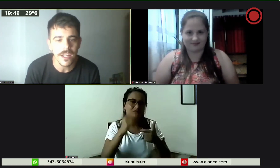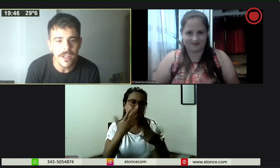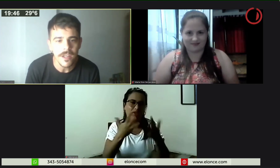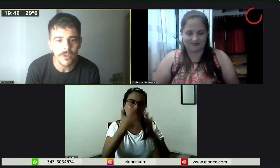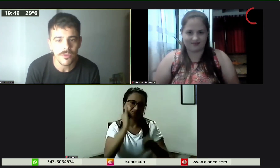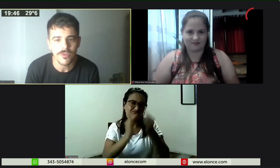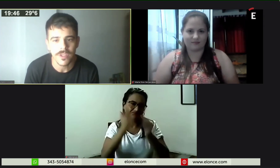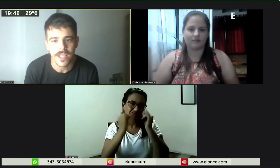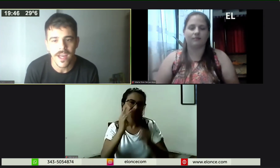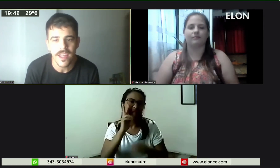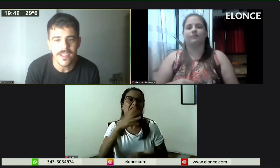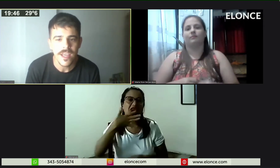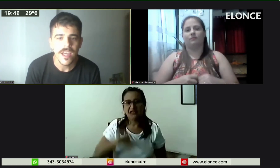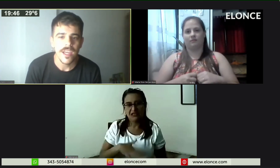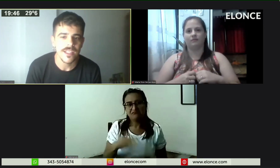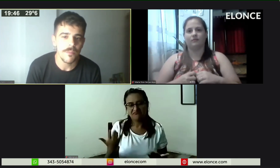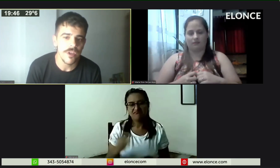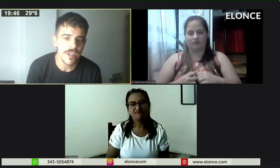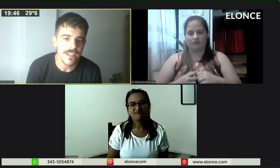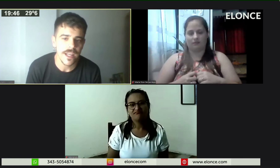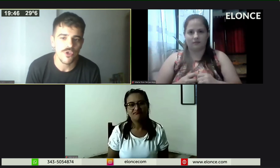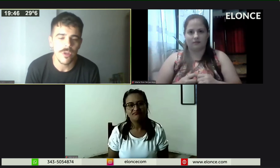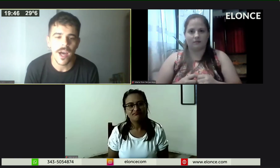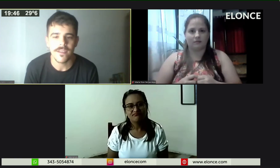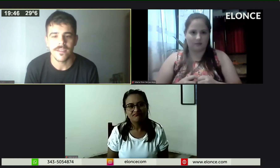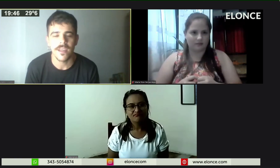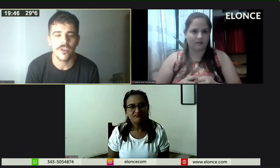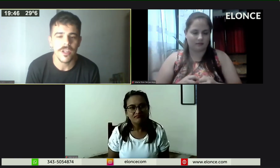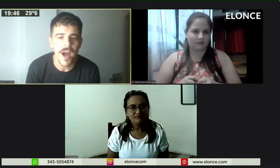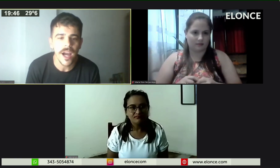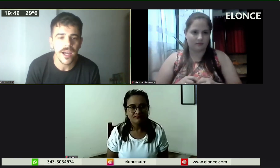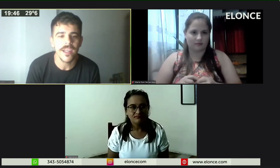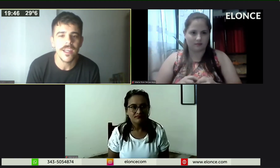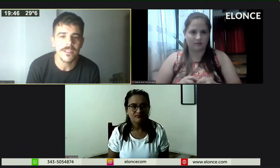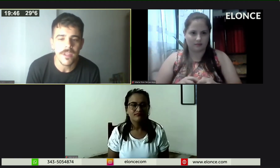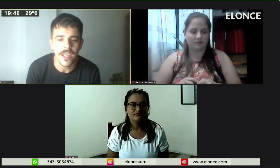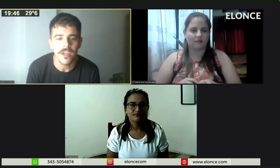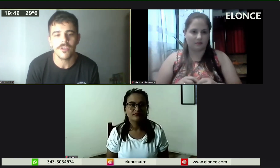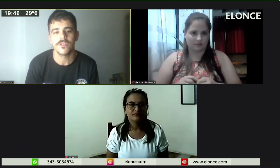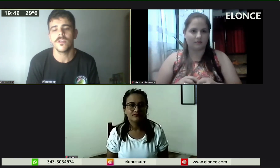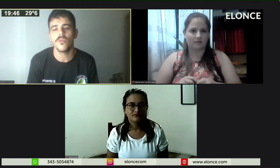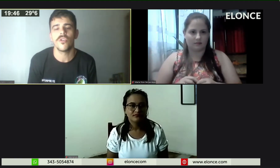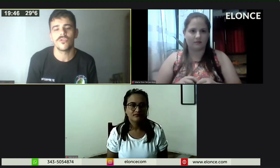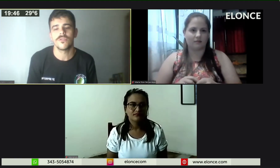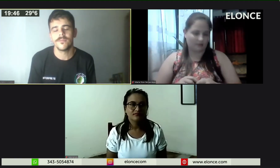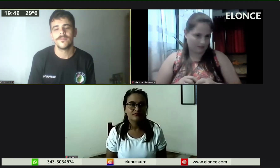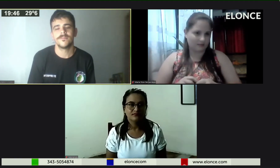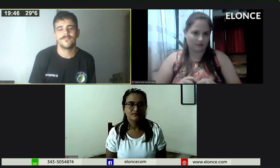escribir por sus edades, se puede utilizar ayudas con imágenes, videos, dibujos. Hay una